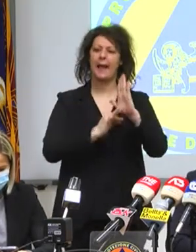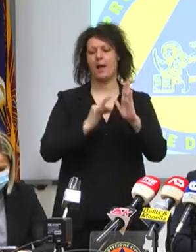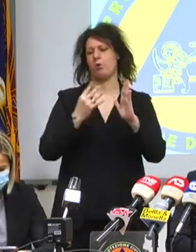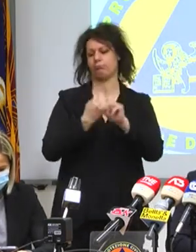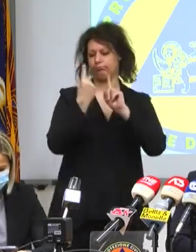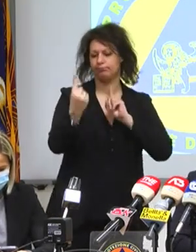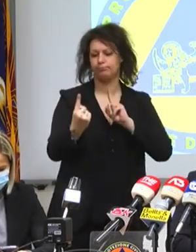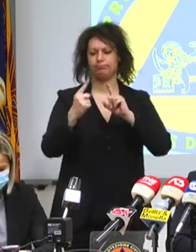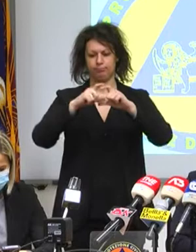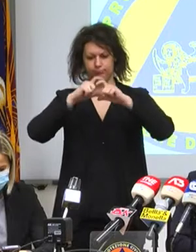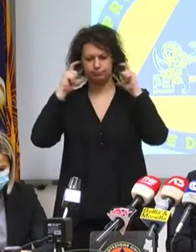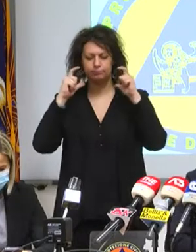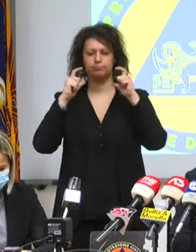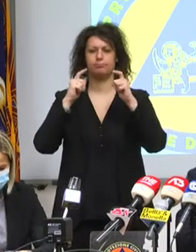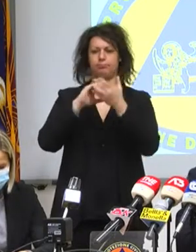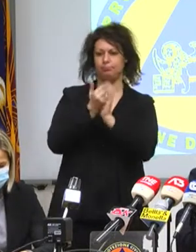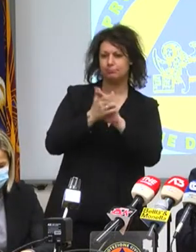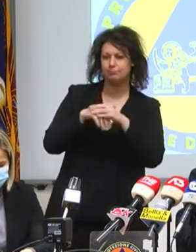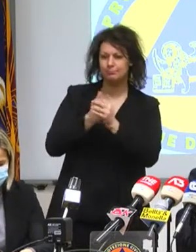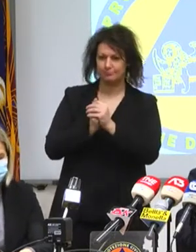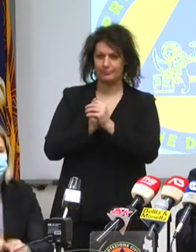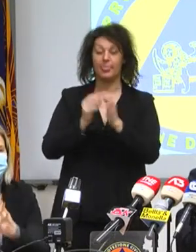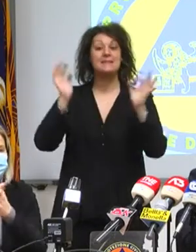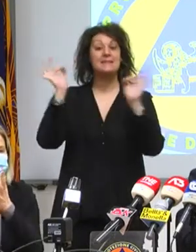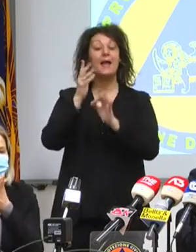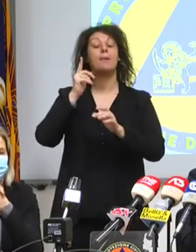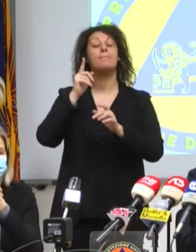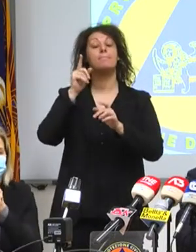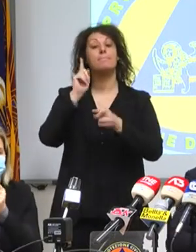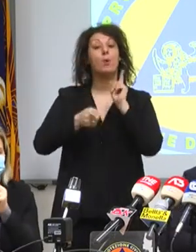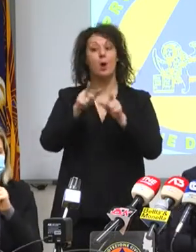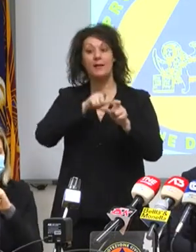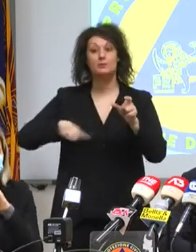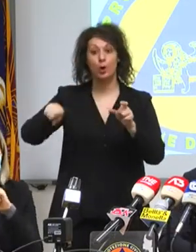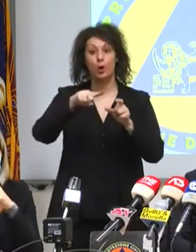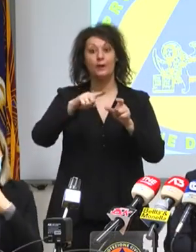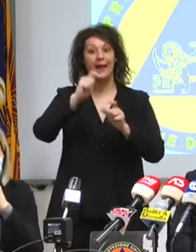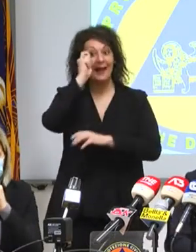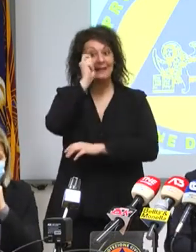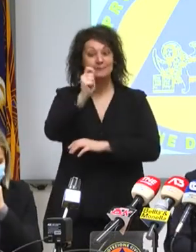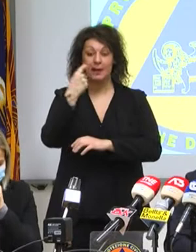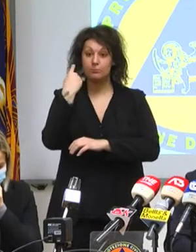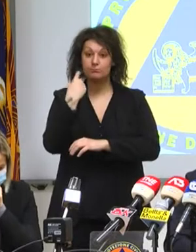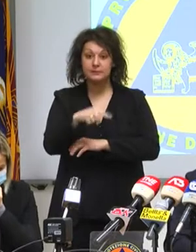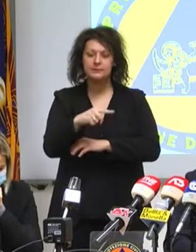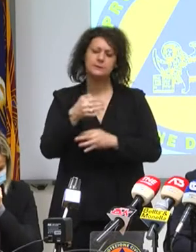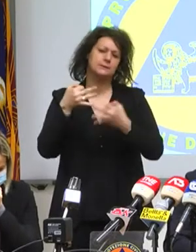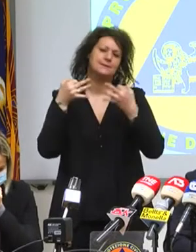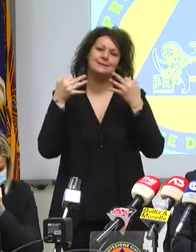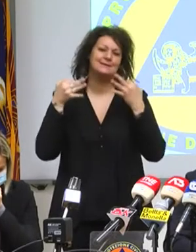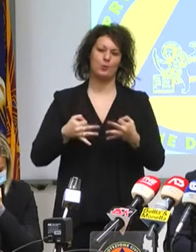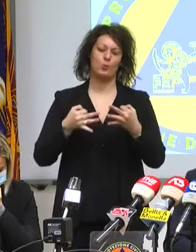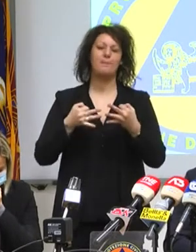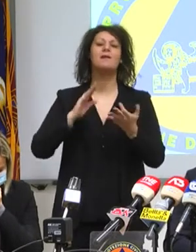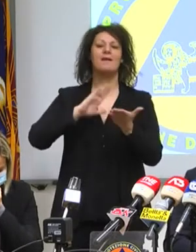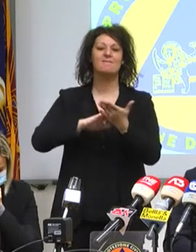igiene delle mani, perché sono l'unico veicolo di contatto tra persona e persona, si avrebbe un effetto migliore del lockdown.